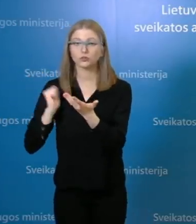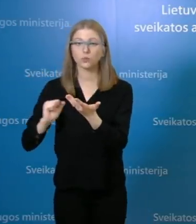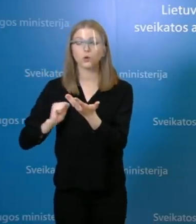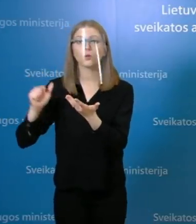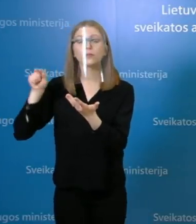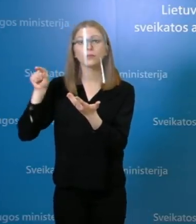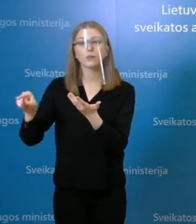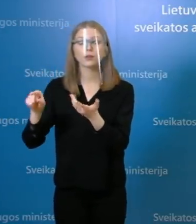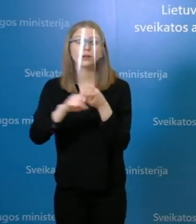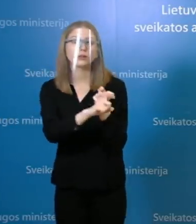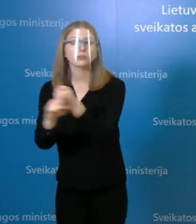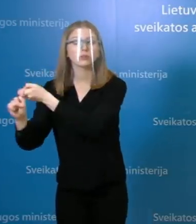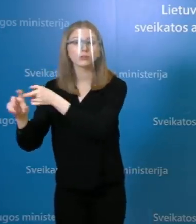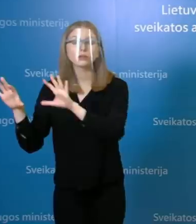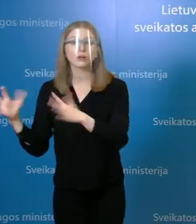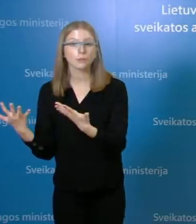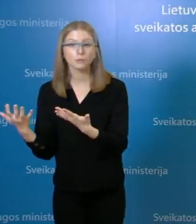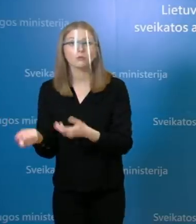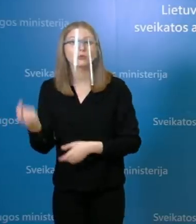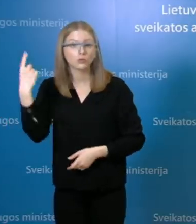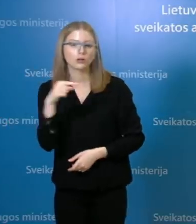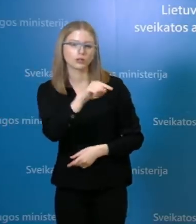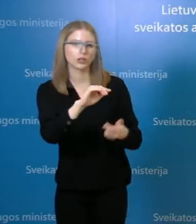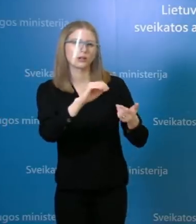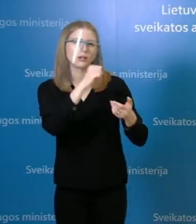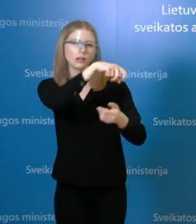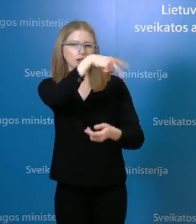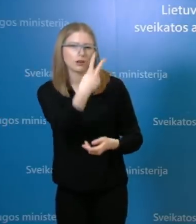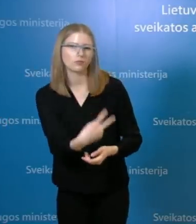susijęs su šiam asmens veikatos priežiūros įsteigomą, apie kurias kalbėjau.